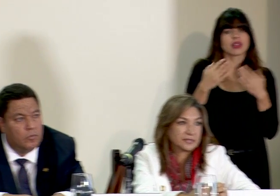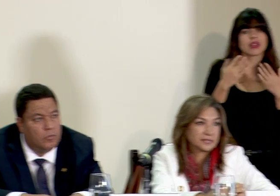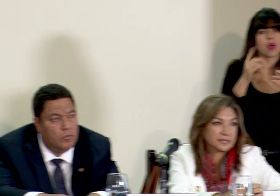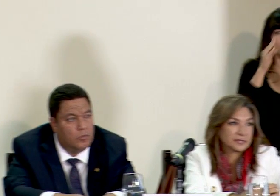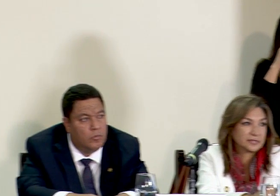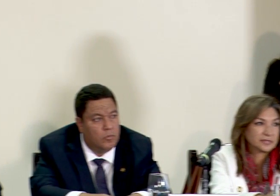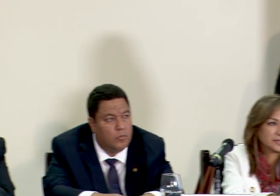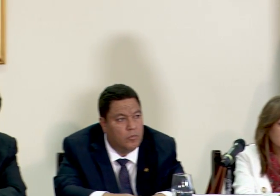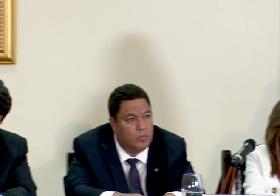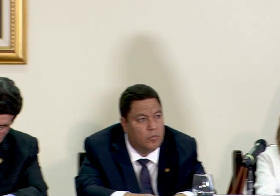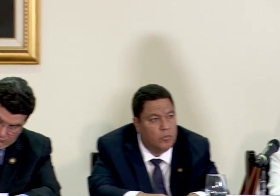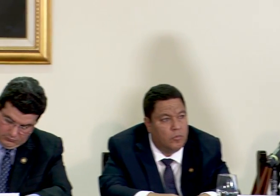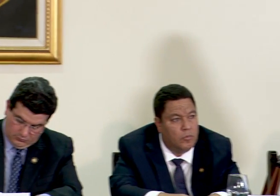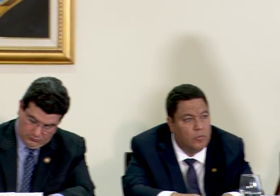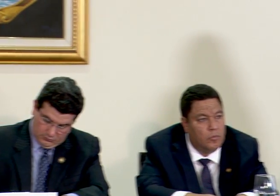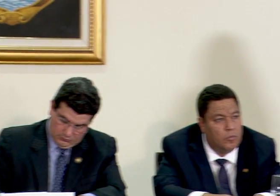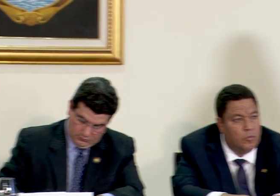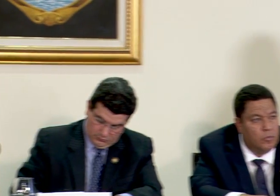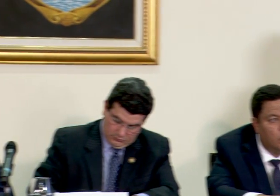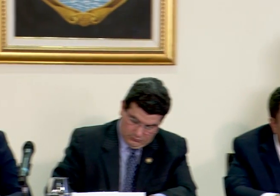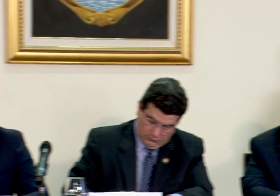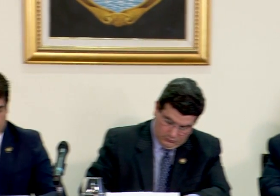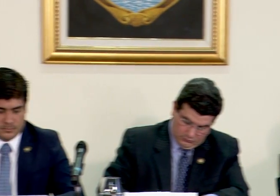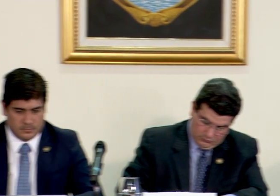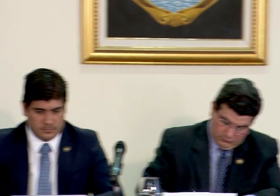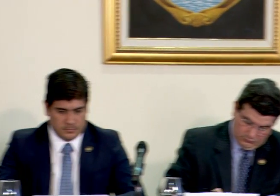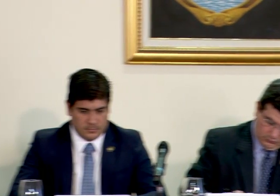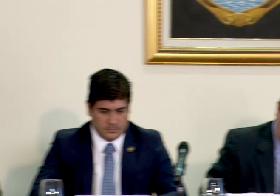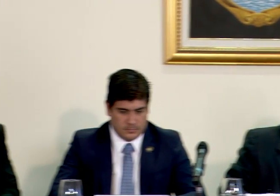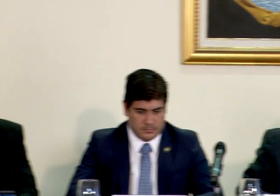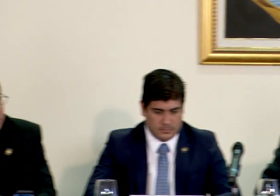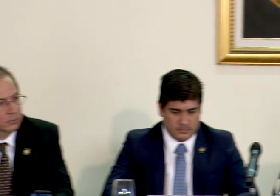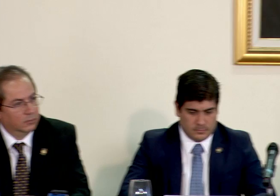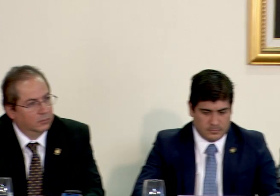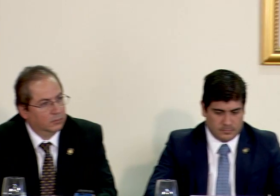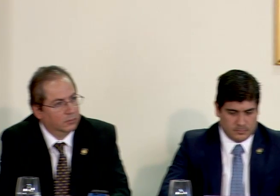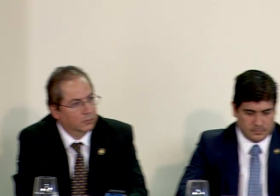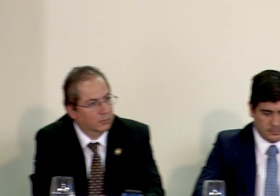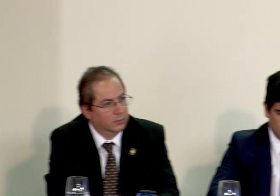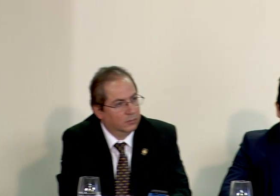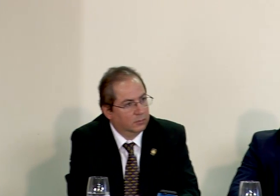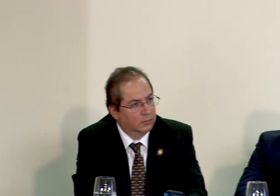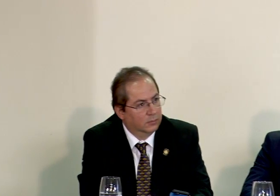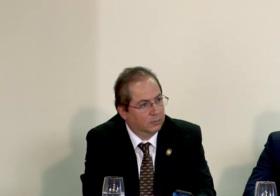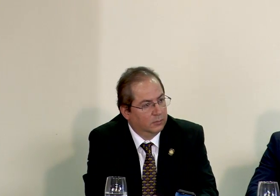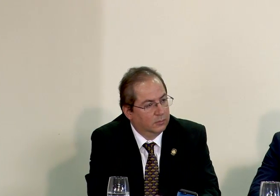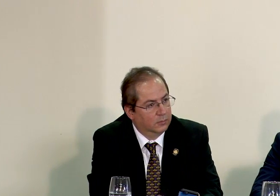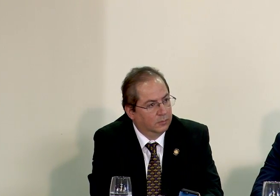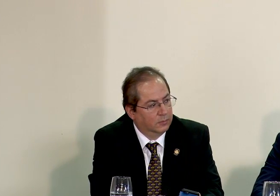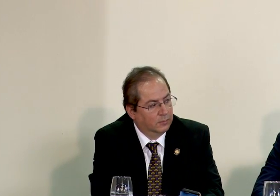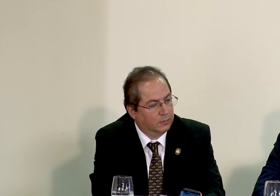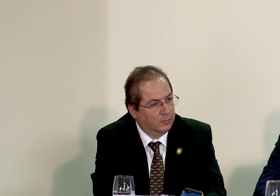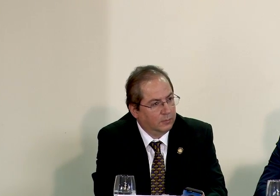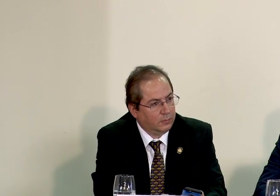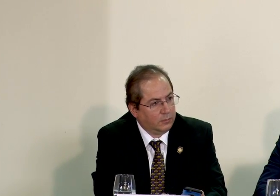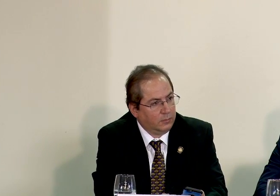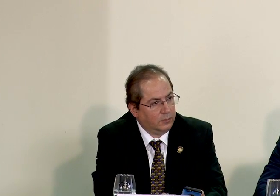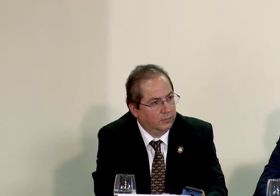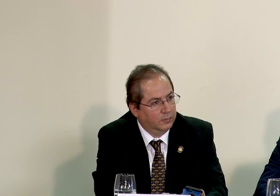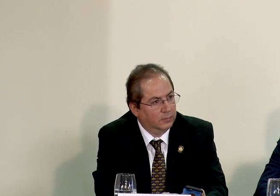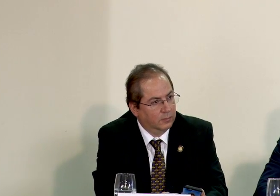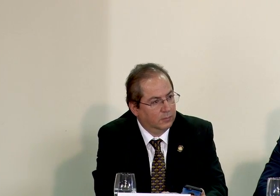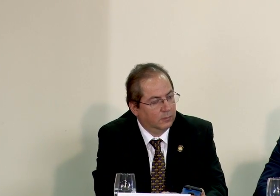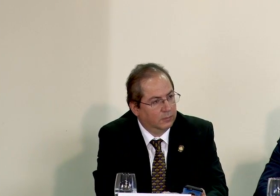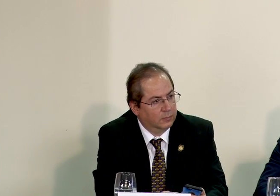trato más humanitario eso no nos queda duda también con lo que pasó con los cubanos pero cuál es la solución que ve el gobierno de la república a este